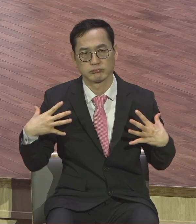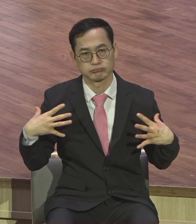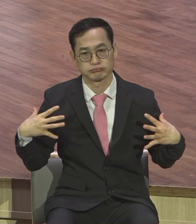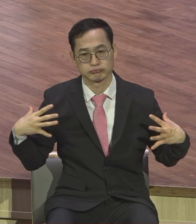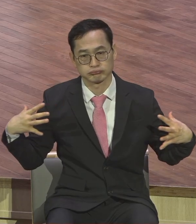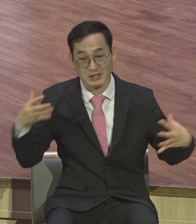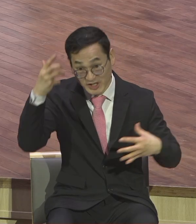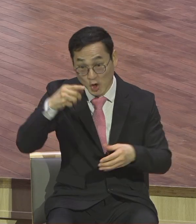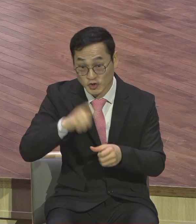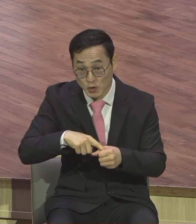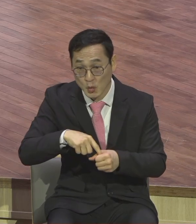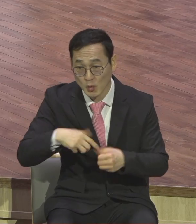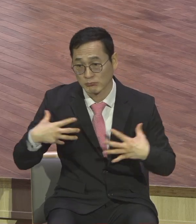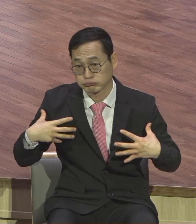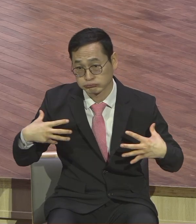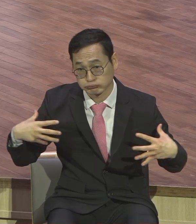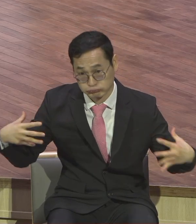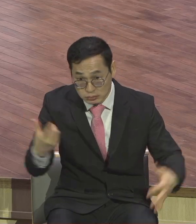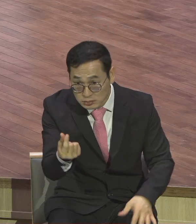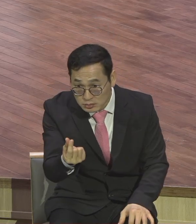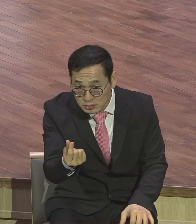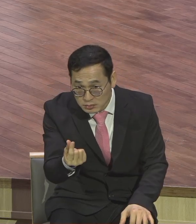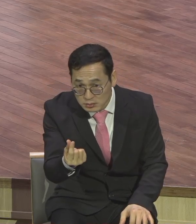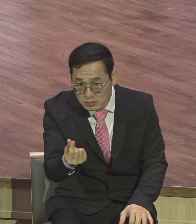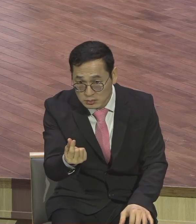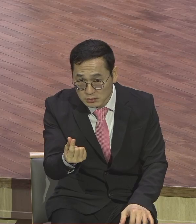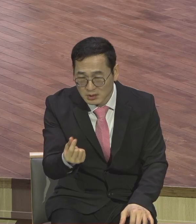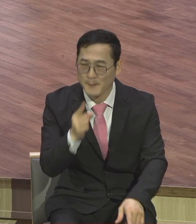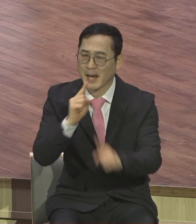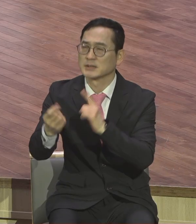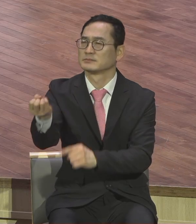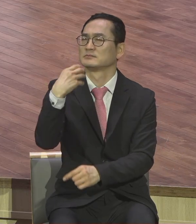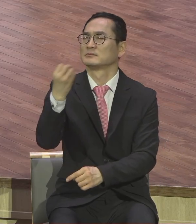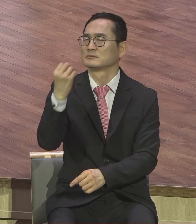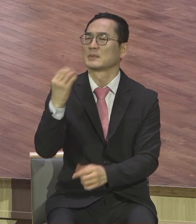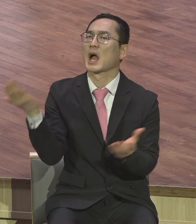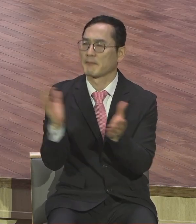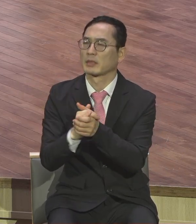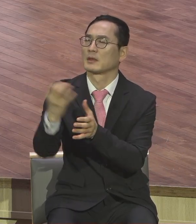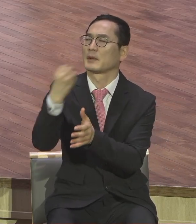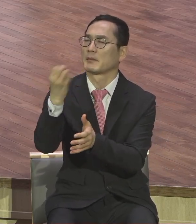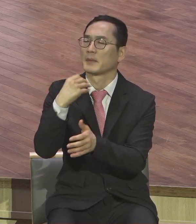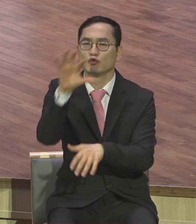내 말씀은 계속 받아 먹어 훈련도 계속 받아